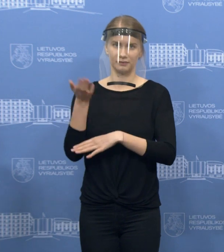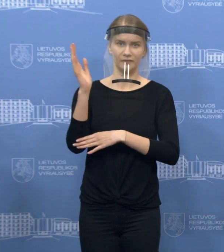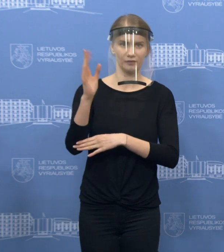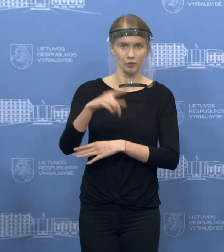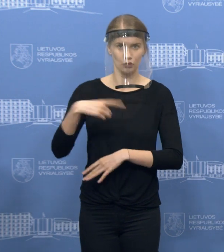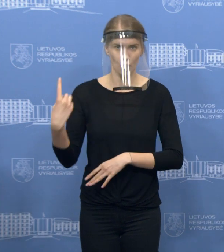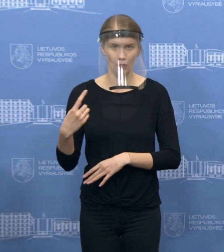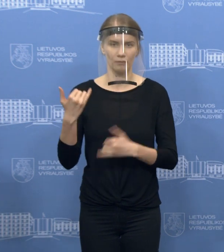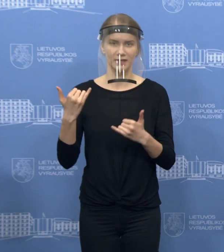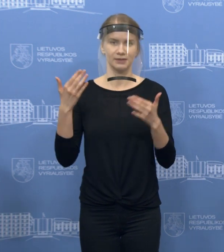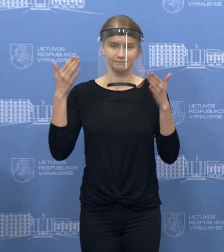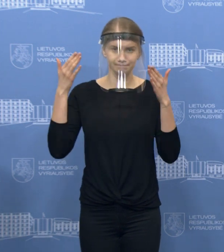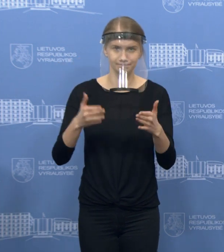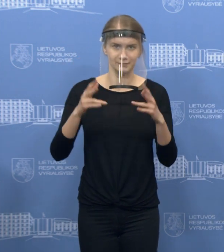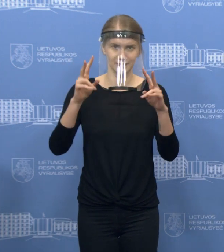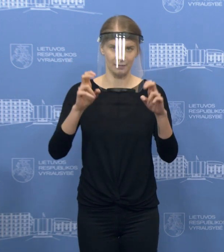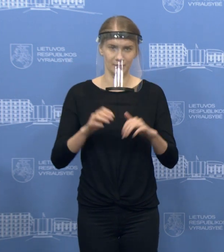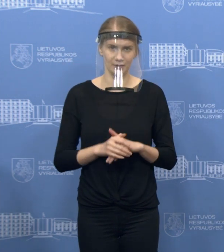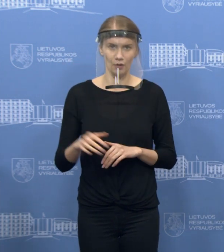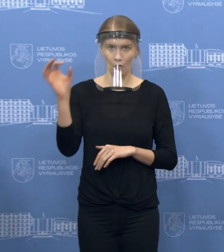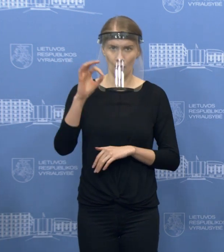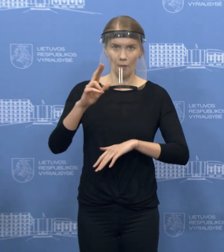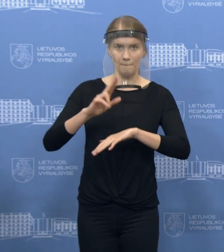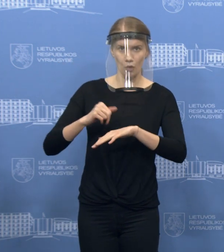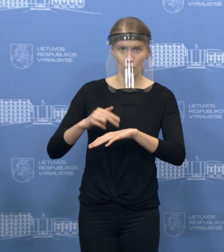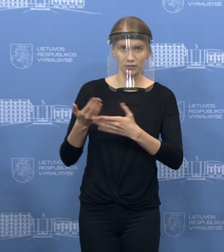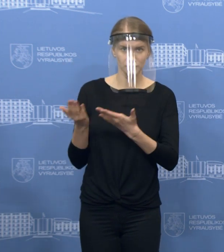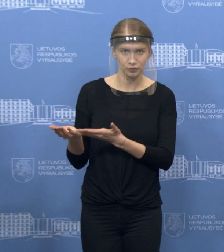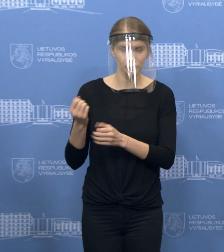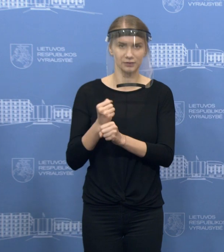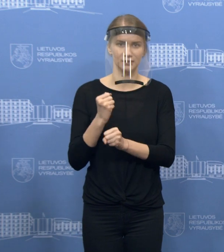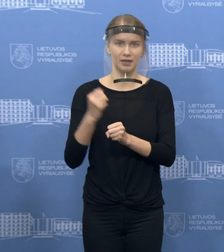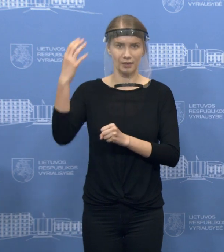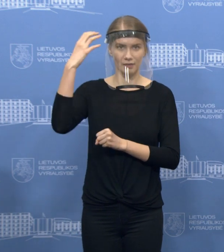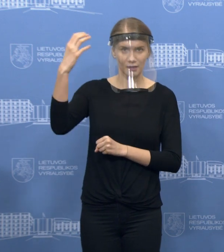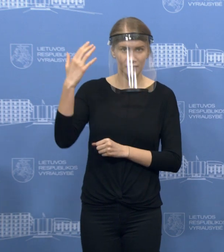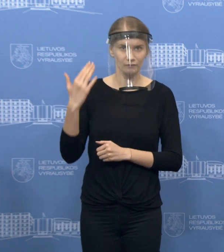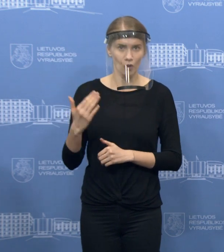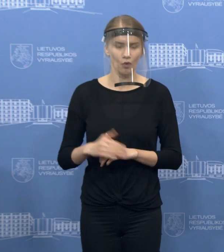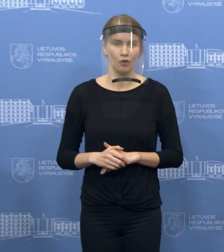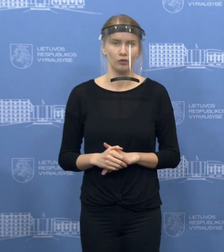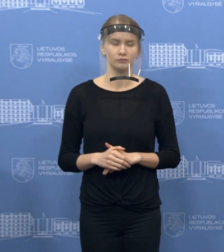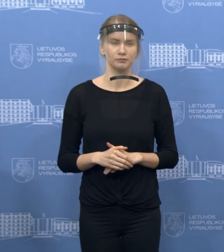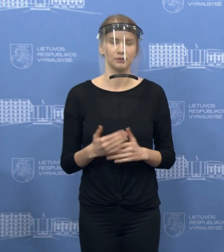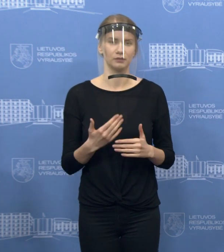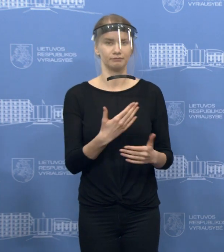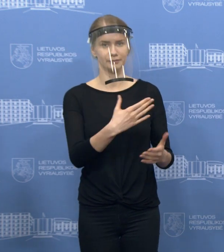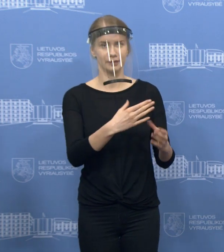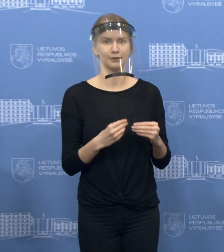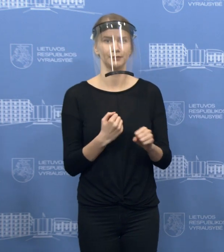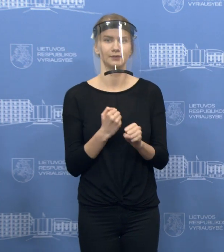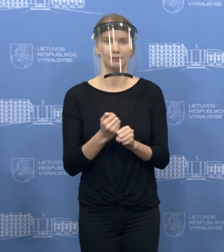galbūt konkrečiau apie mūsų pareigūnų, policijos departamento ir kitų talkinančių pareigūnų